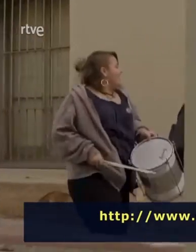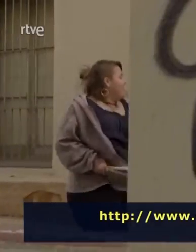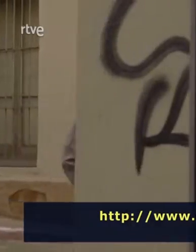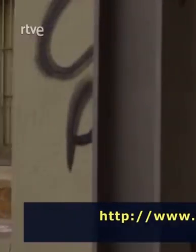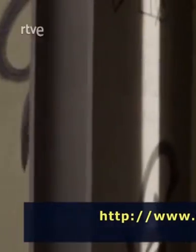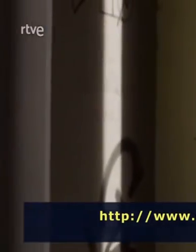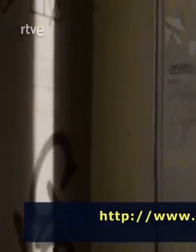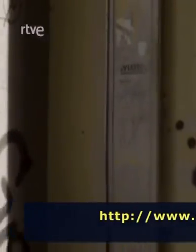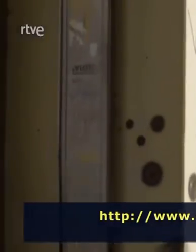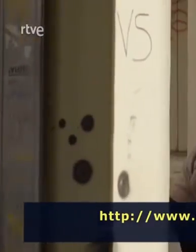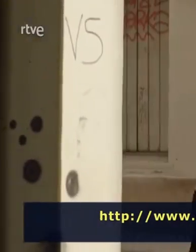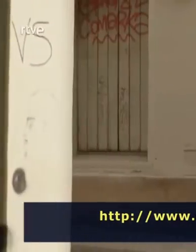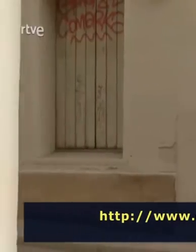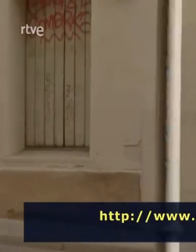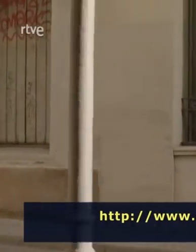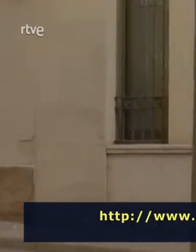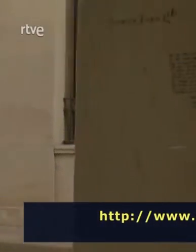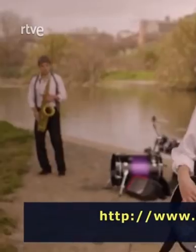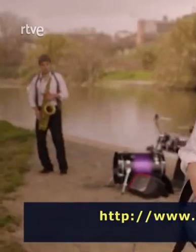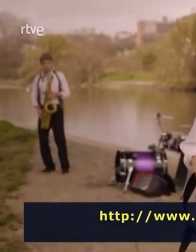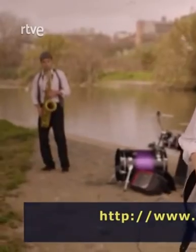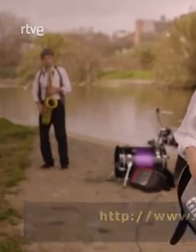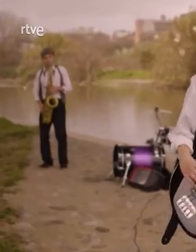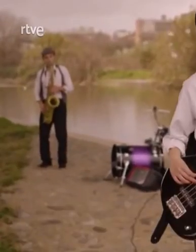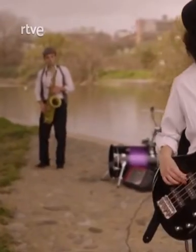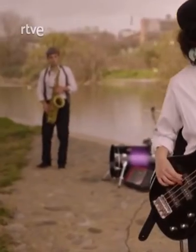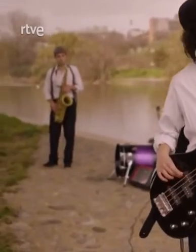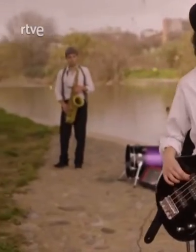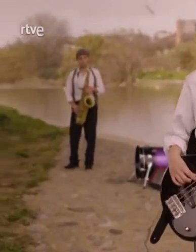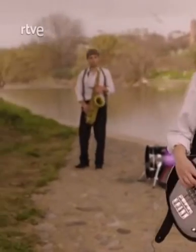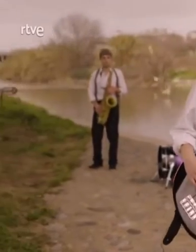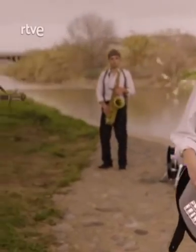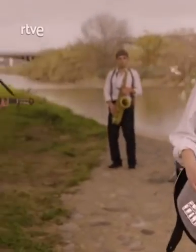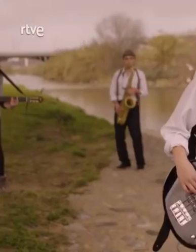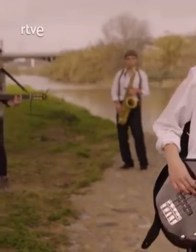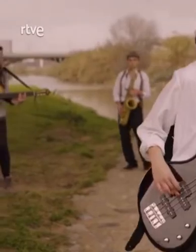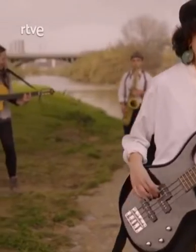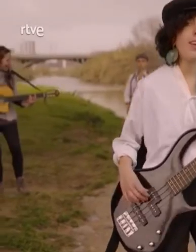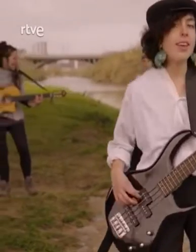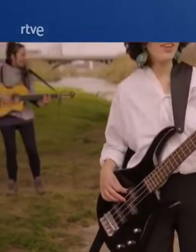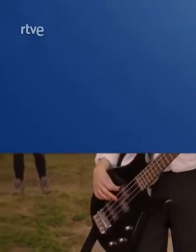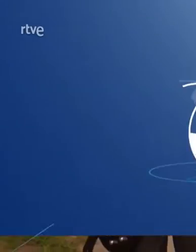Newfist